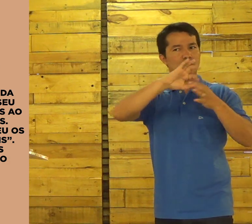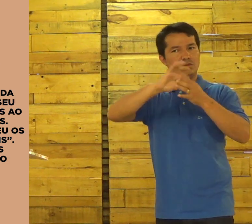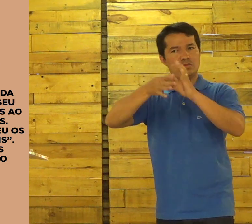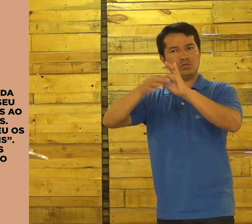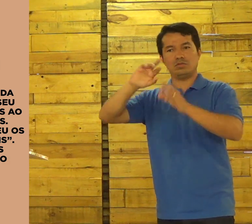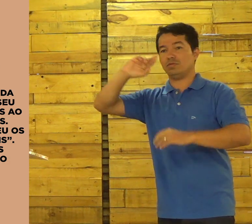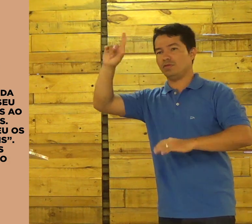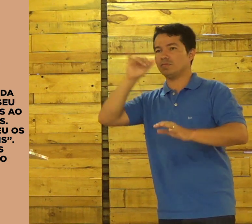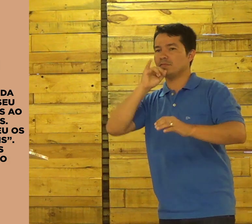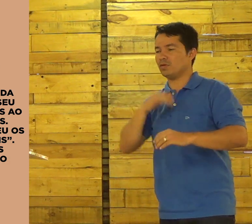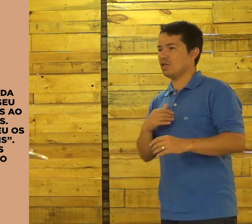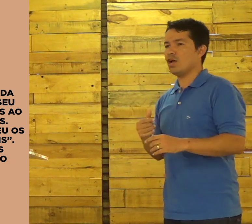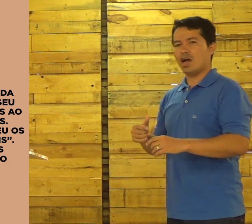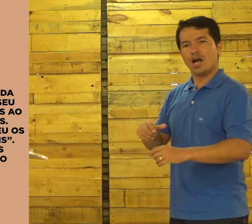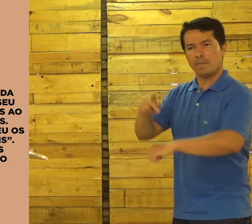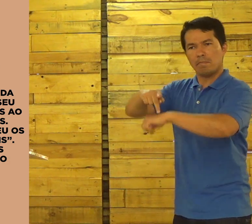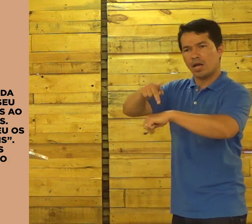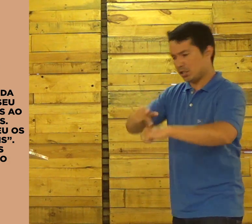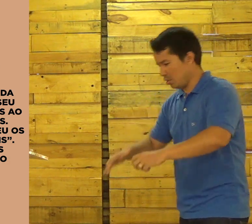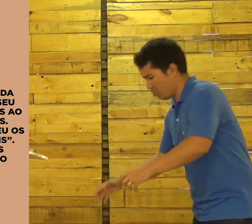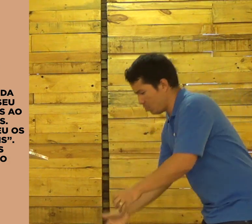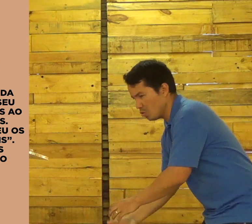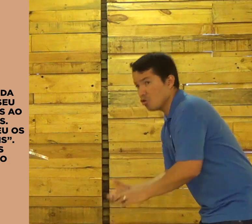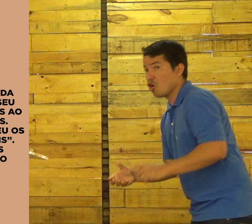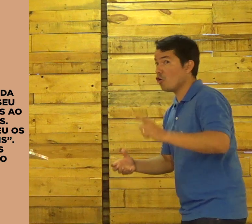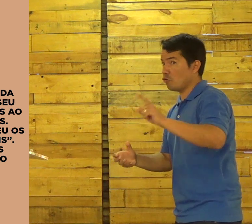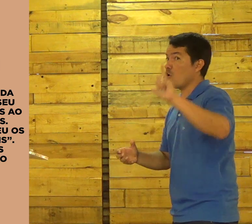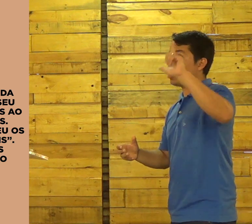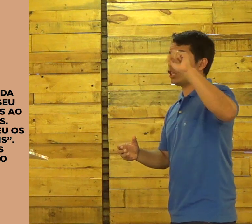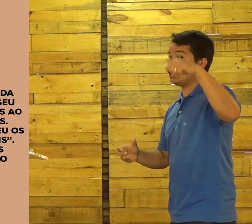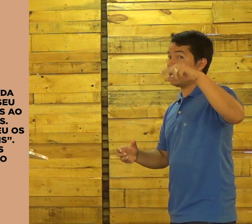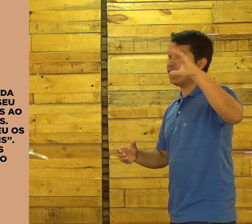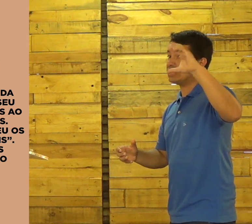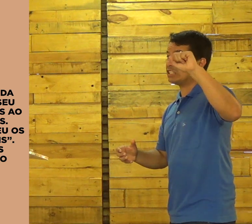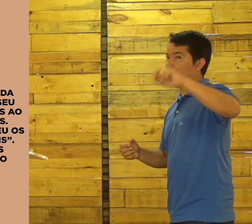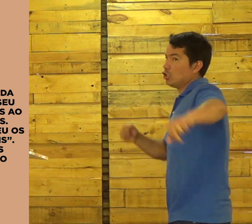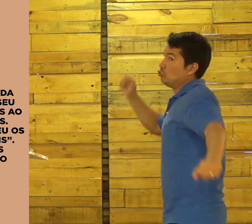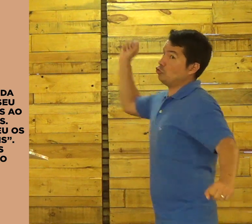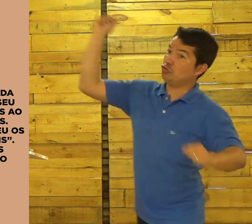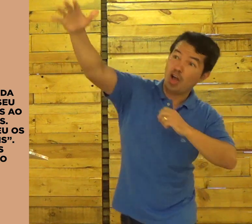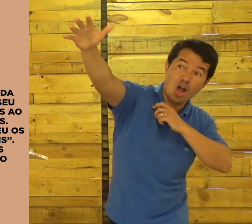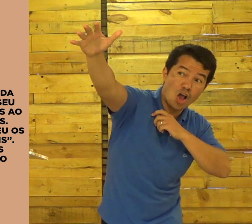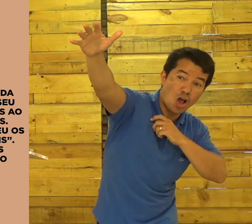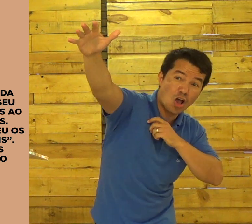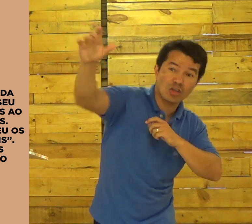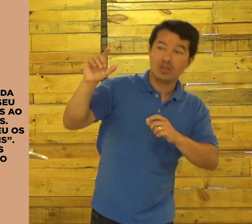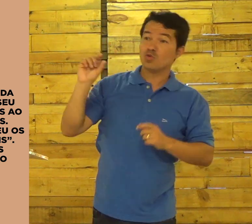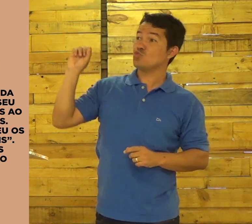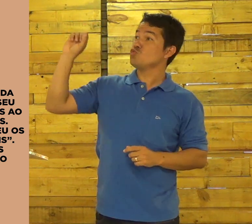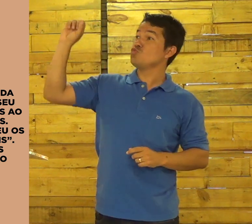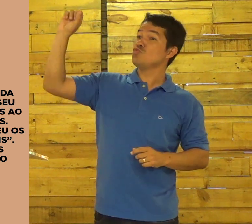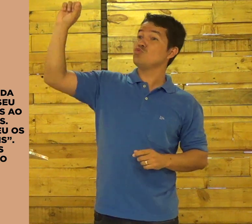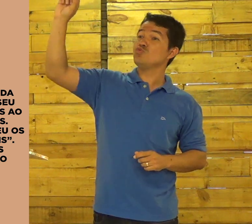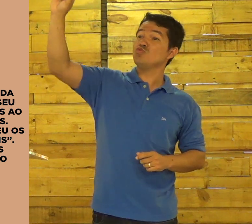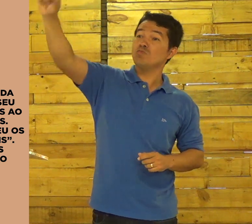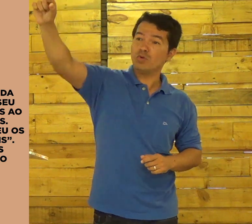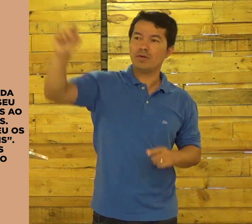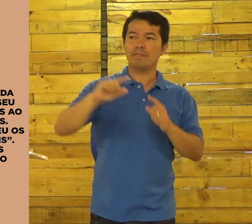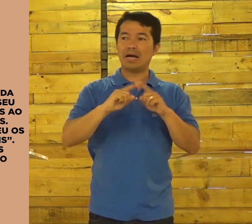Parece que tem esse sinal, essa corrente. Mas, ó. Lançando. Eu atiro.